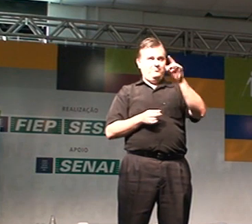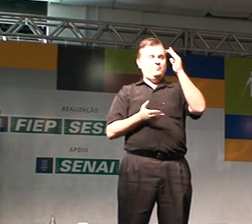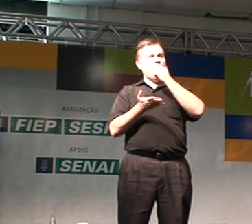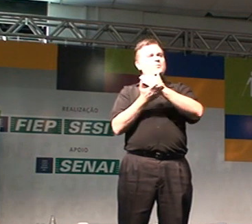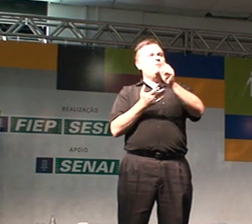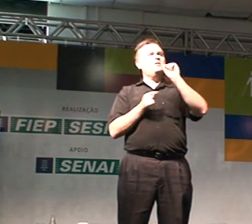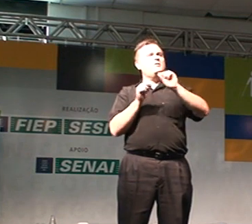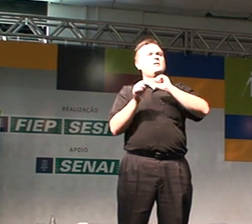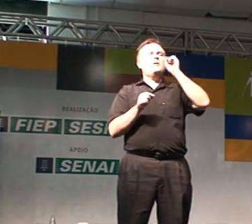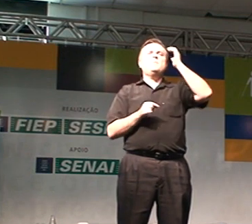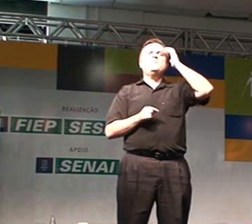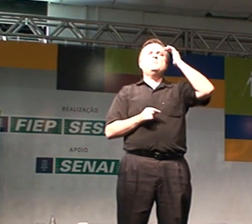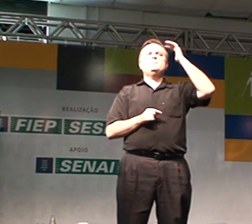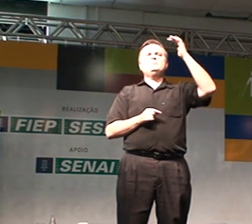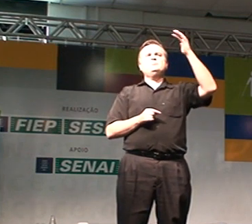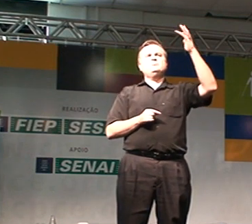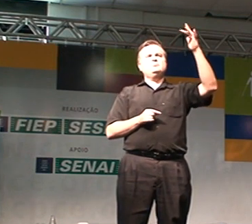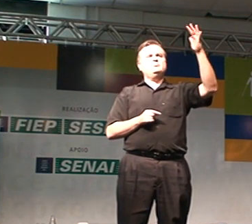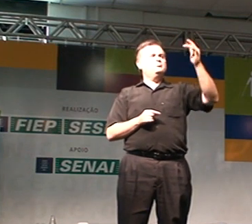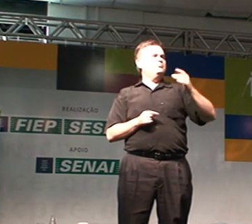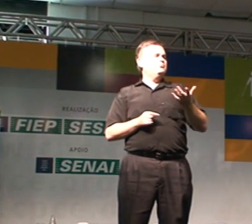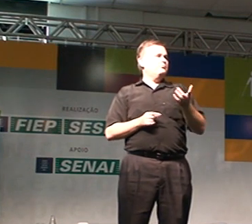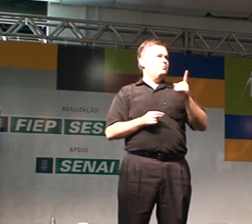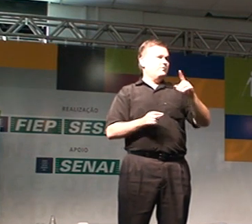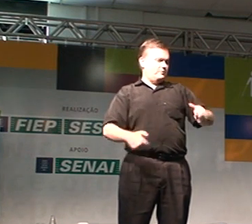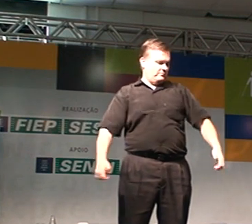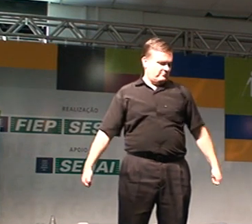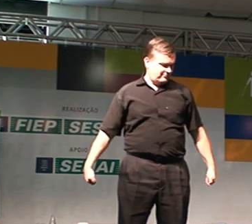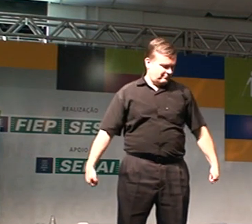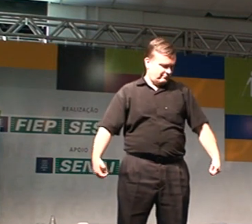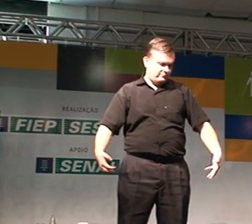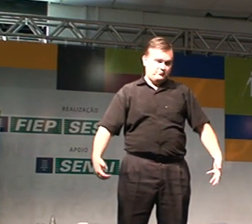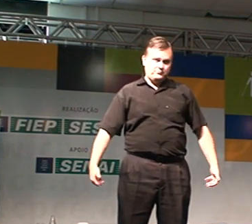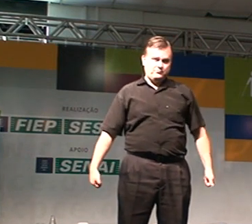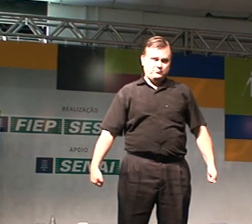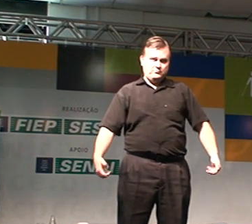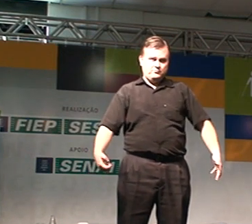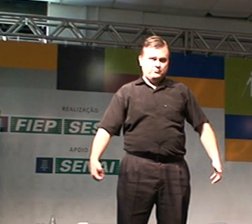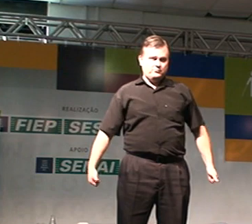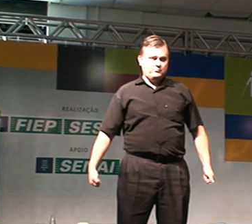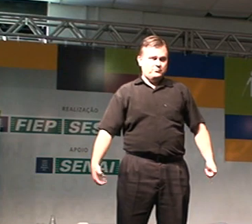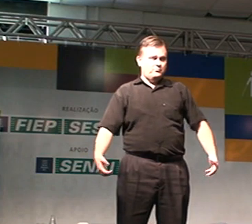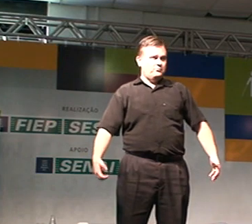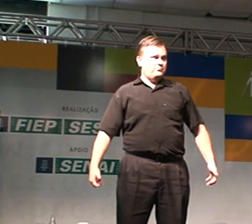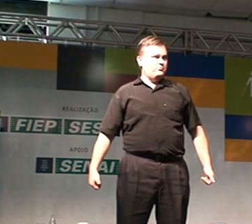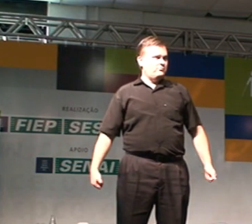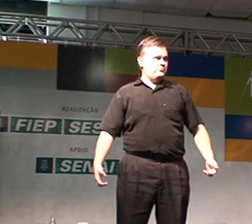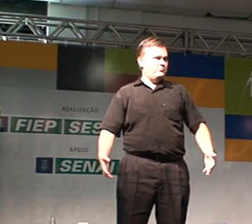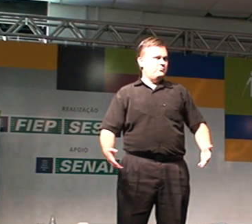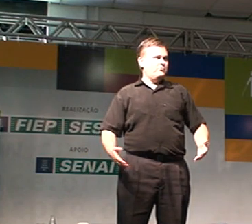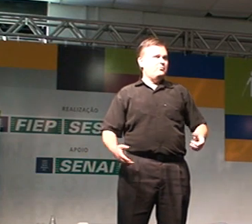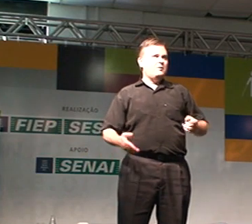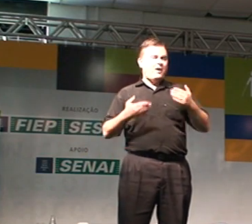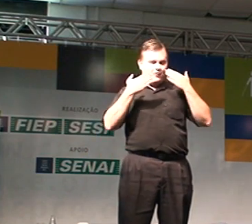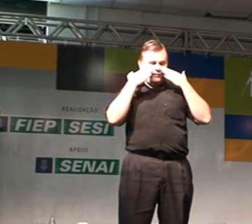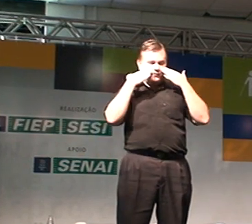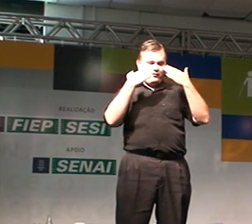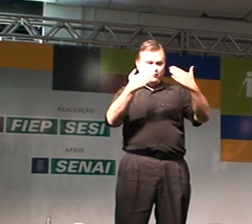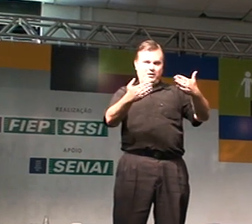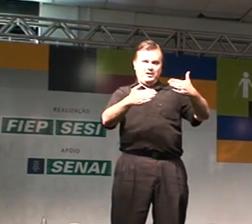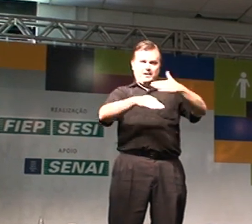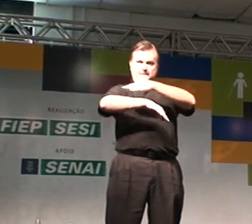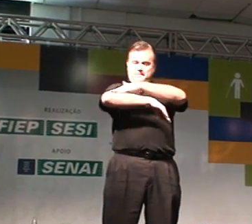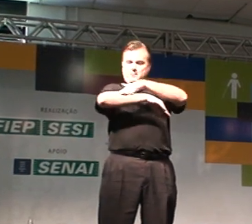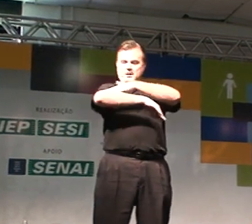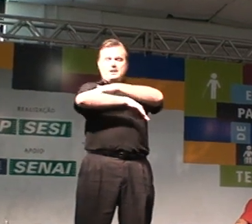imaginar vocês, numa cadeira de roda, em frente, na calçada boa, de frente ao portão